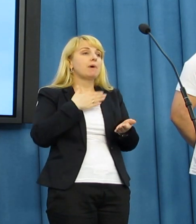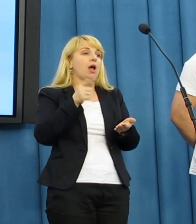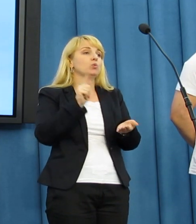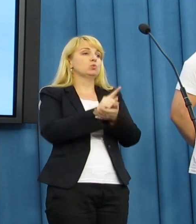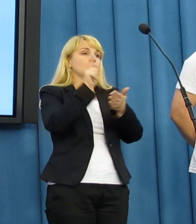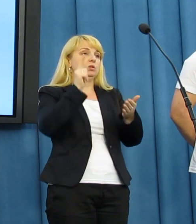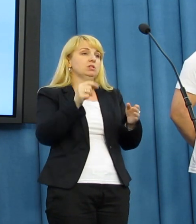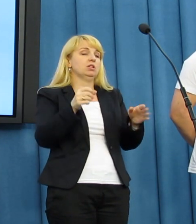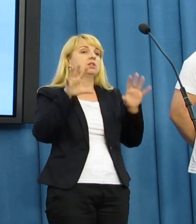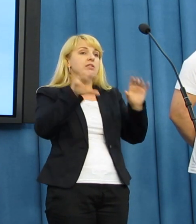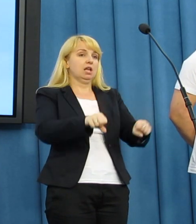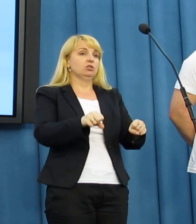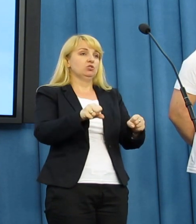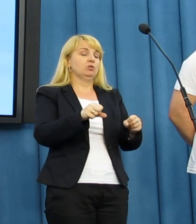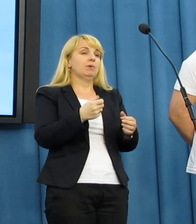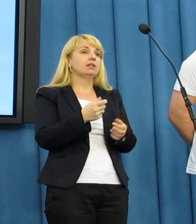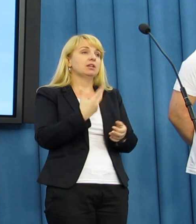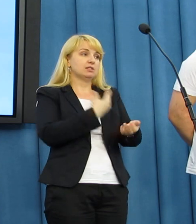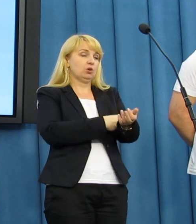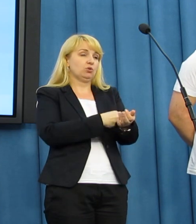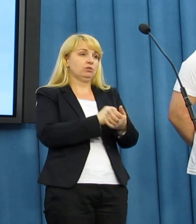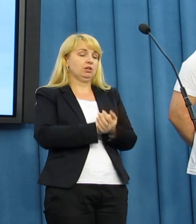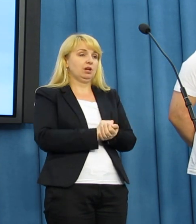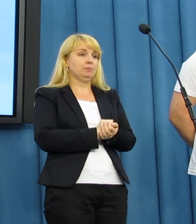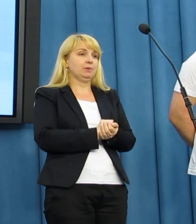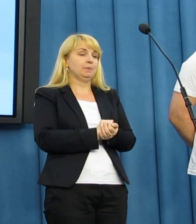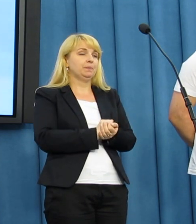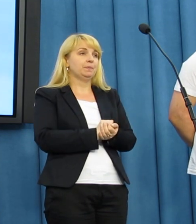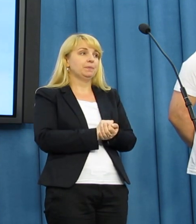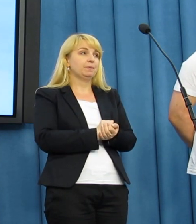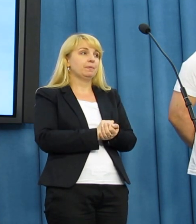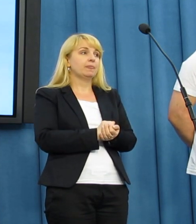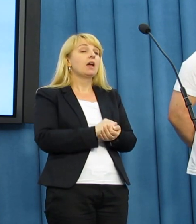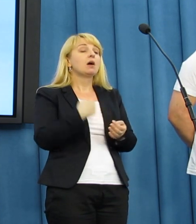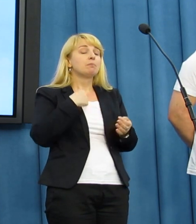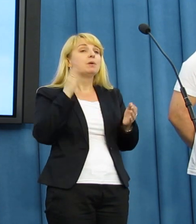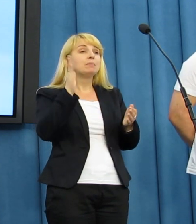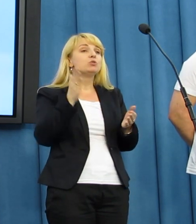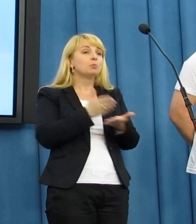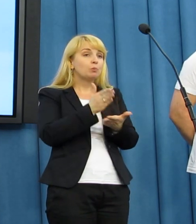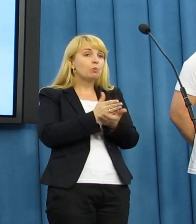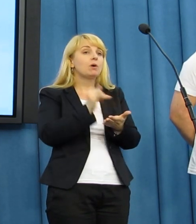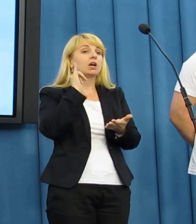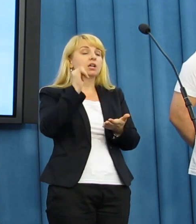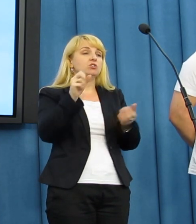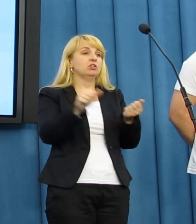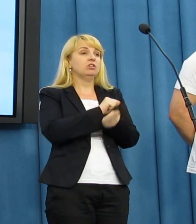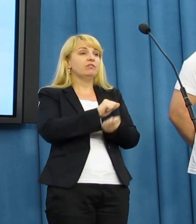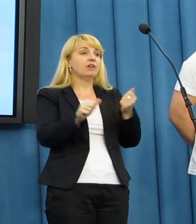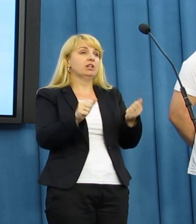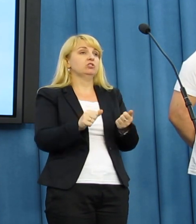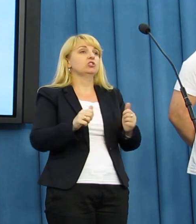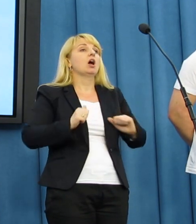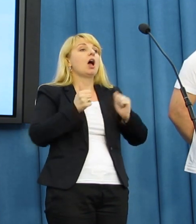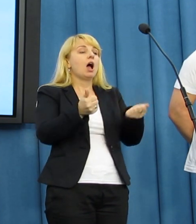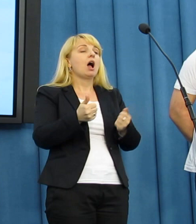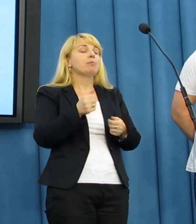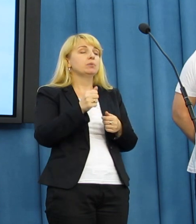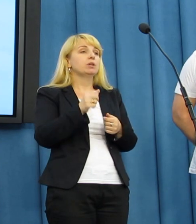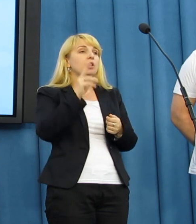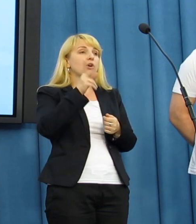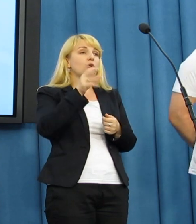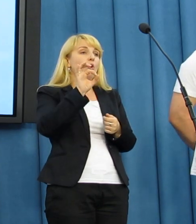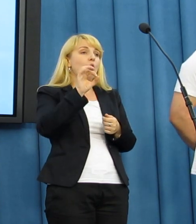będziemy pomagać, marzy są coraz większe i będziemy walczyć, dopóki statystkanowy nie będzie uregulowany w Polsce.